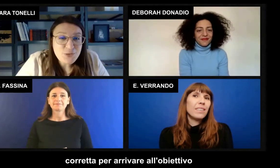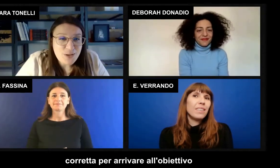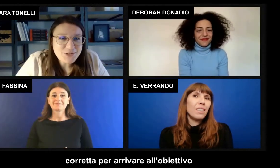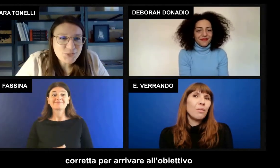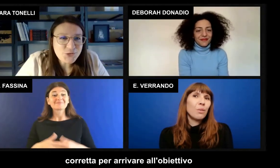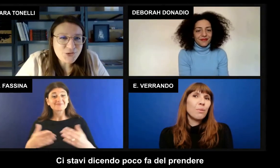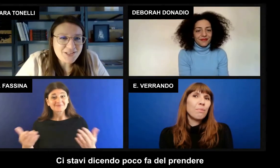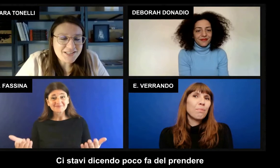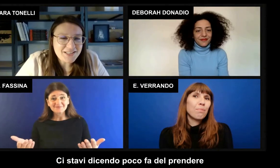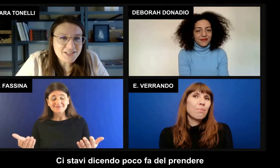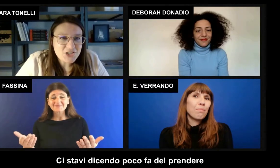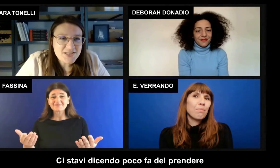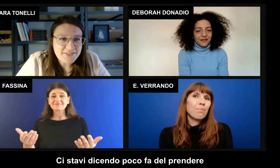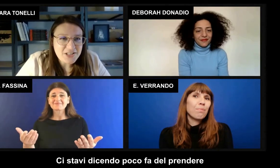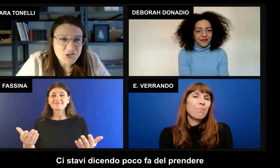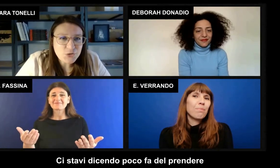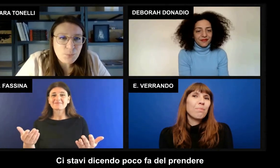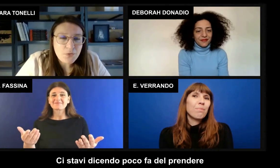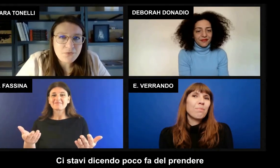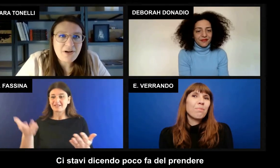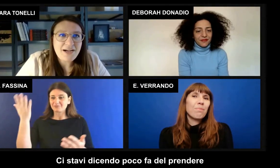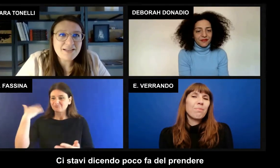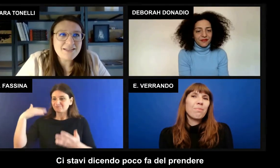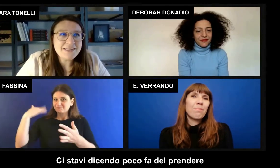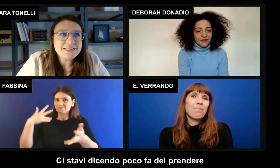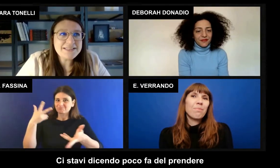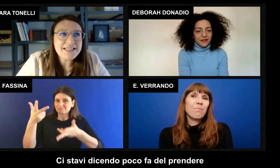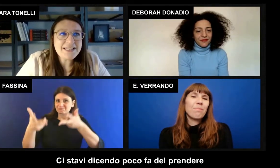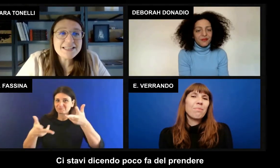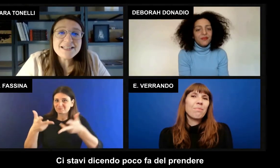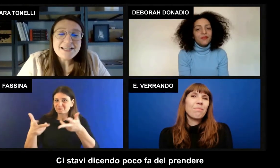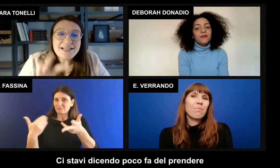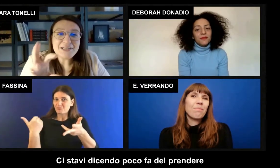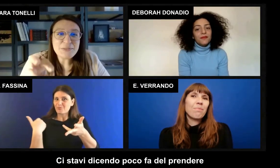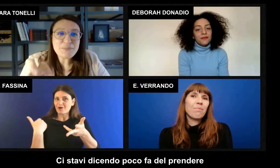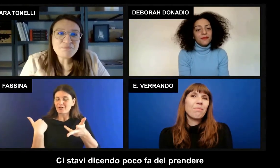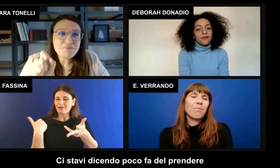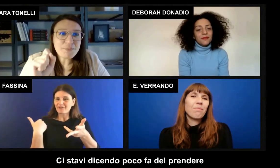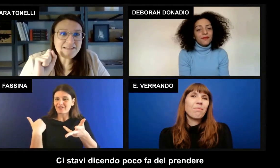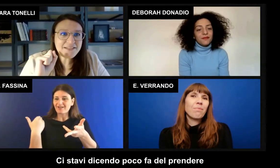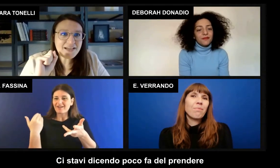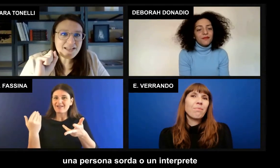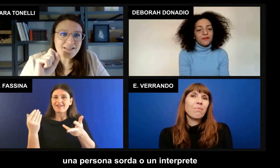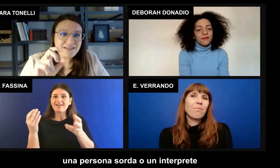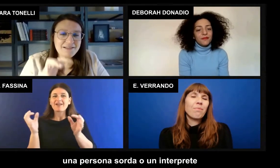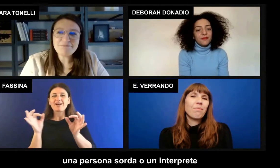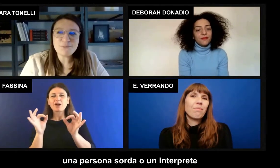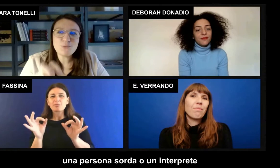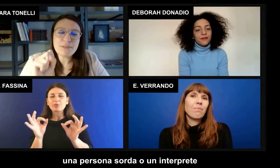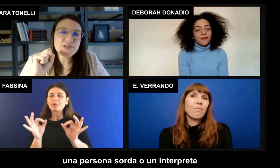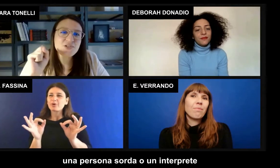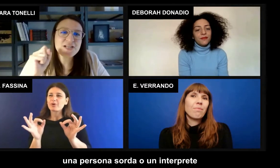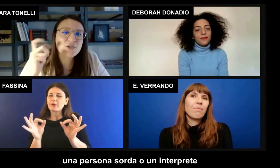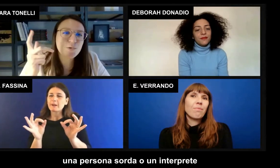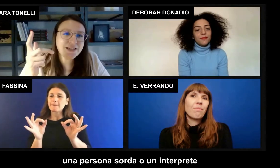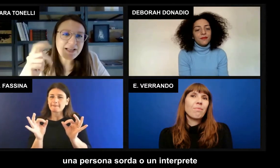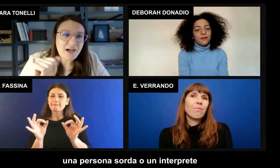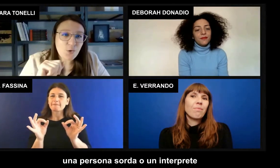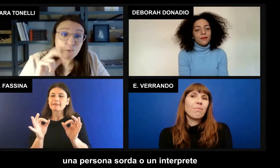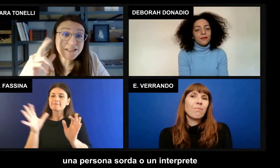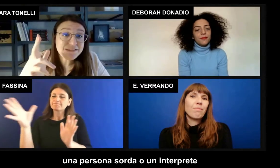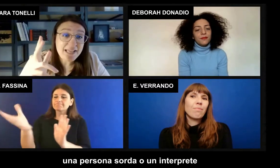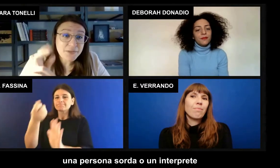all'obiettivo. Ci stavi dicendo poco fa del prendere una persona